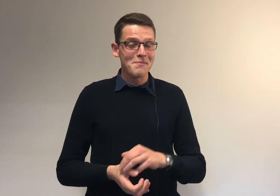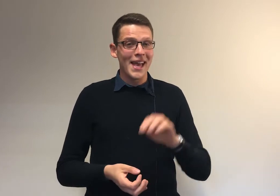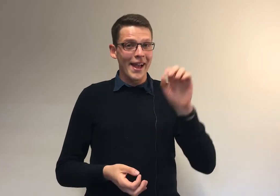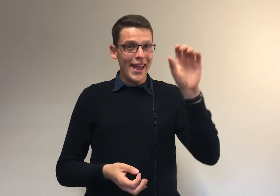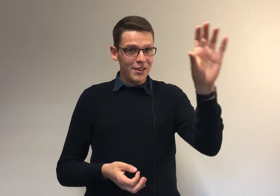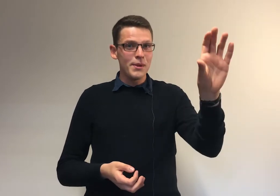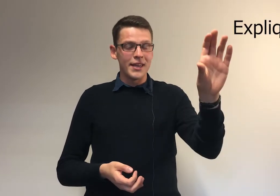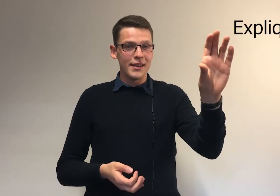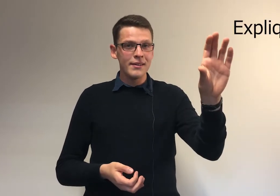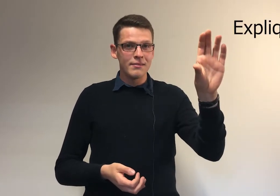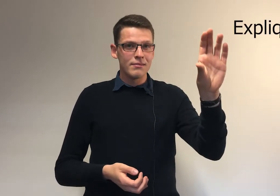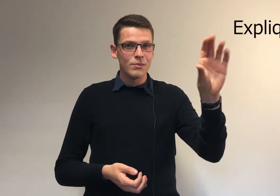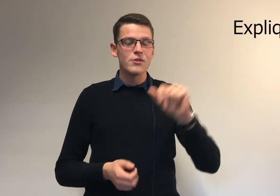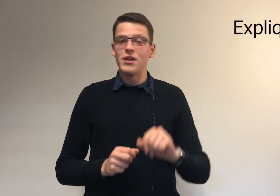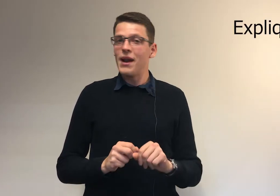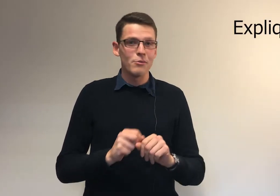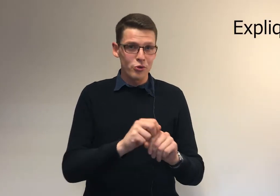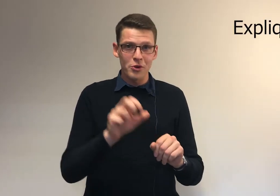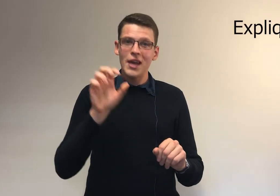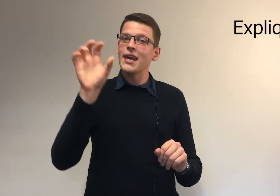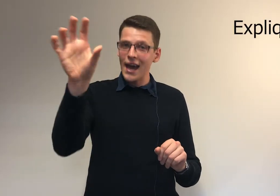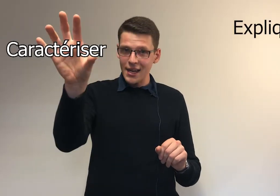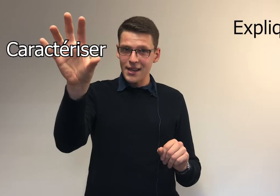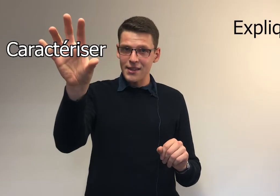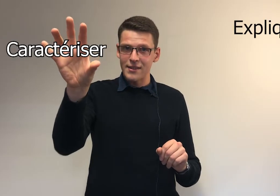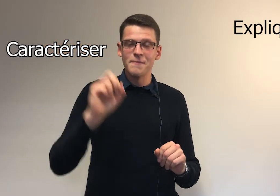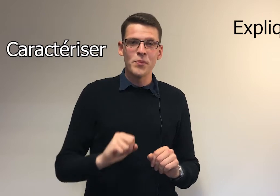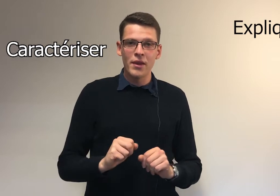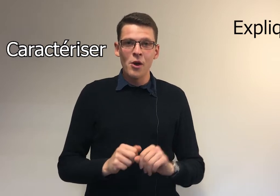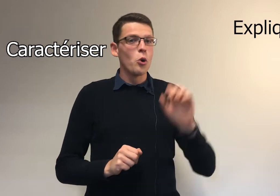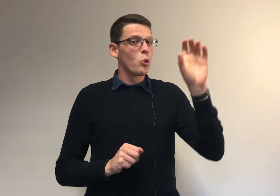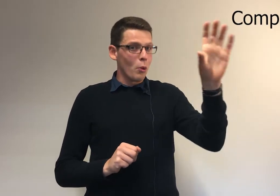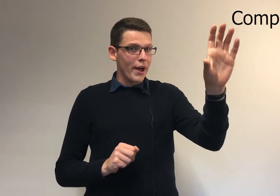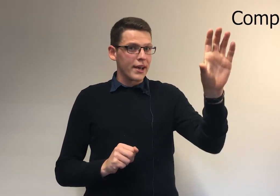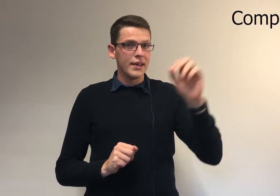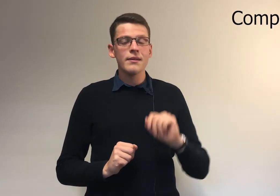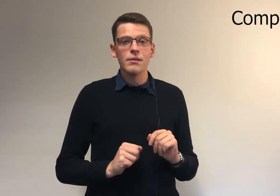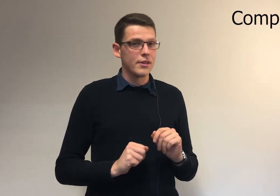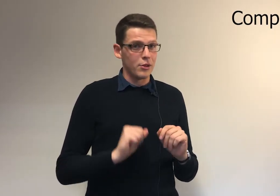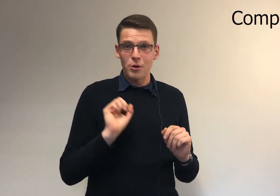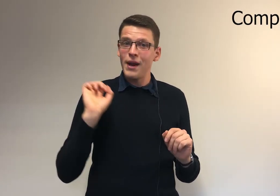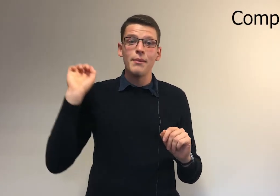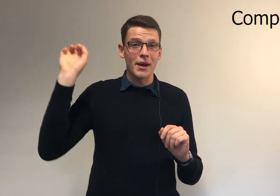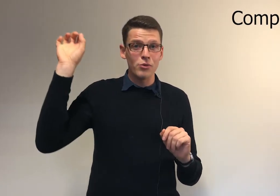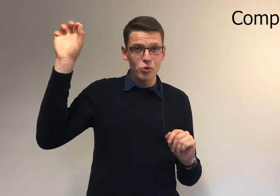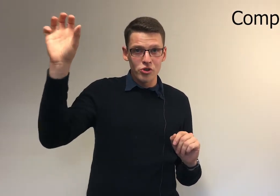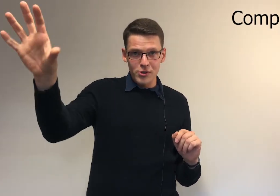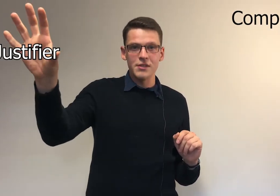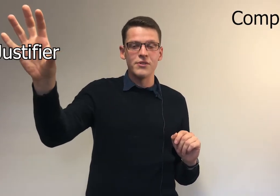mais expliquer, ce n'est pas la même chose que caractériser. Comparer, ça ne demande pas la même action que justifier.